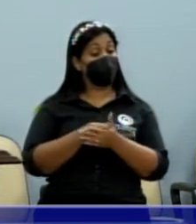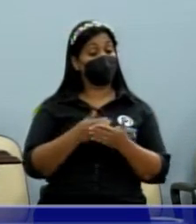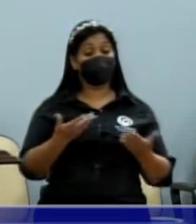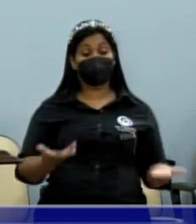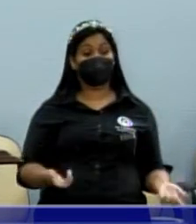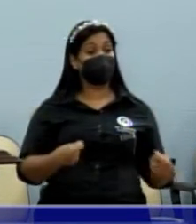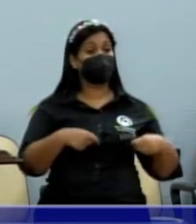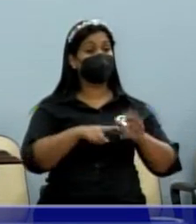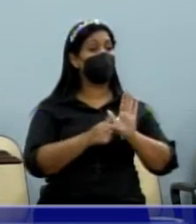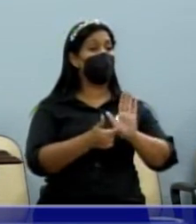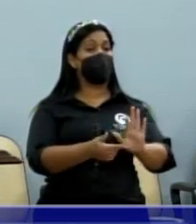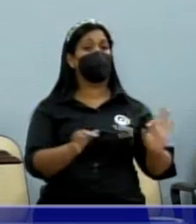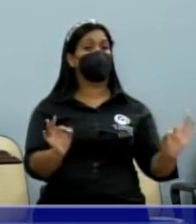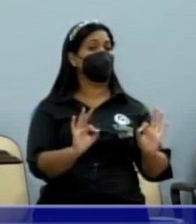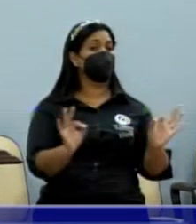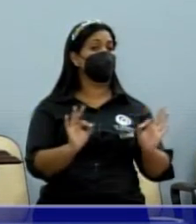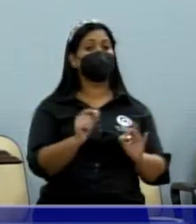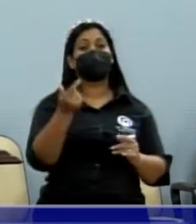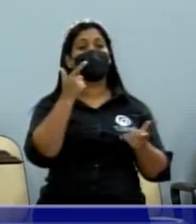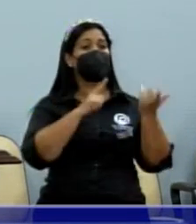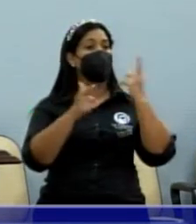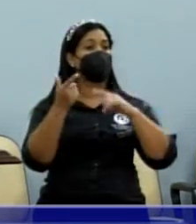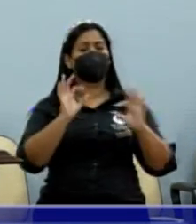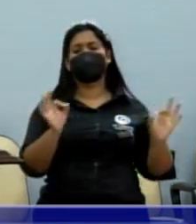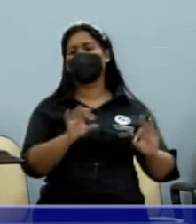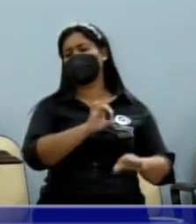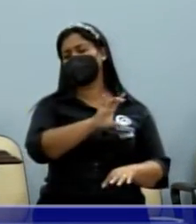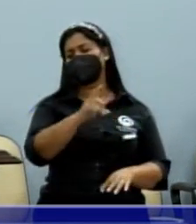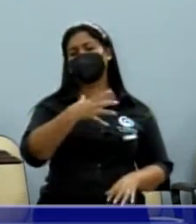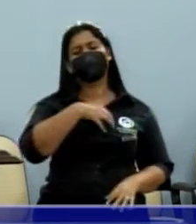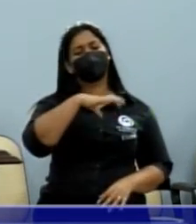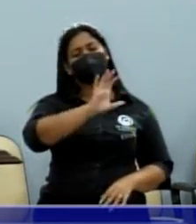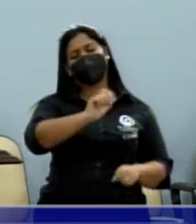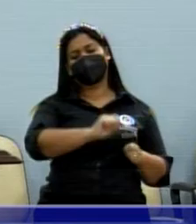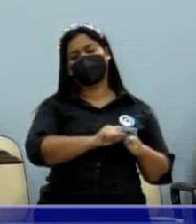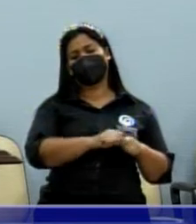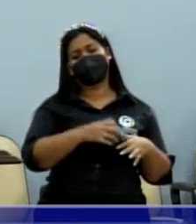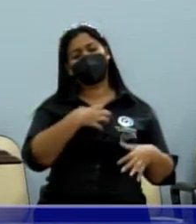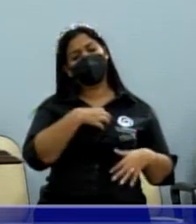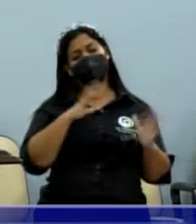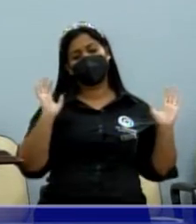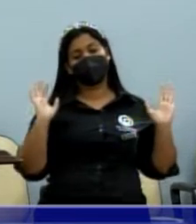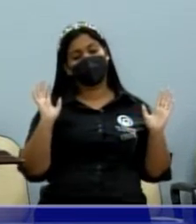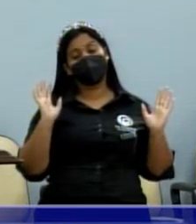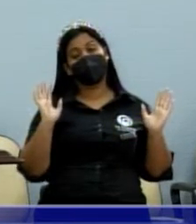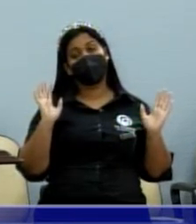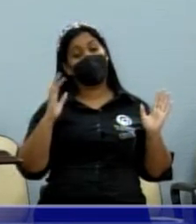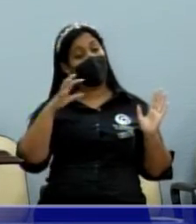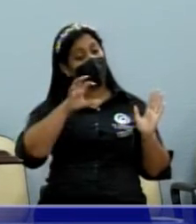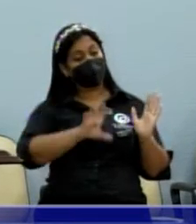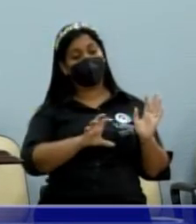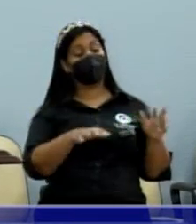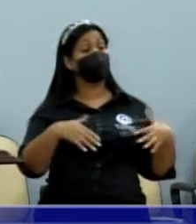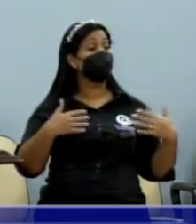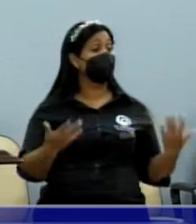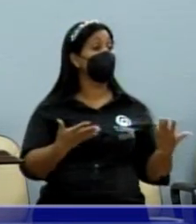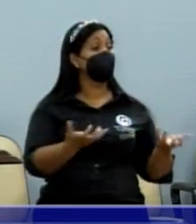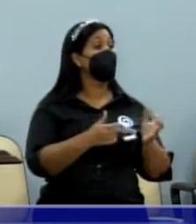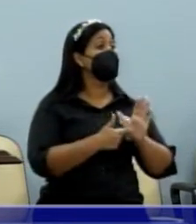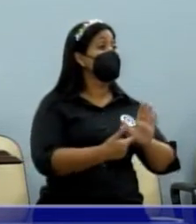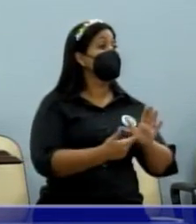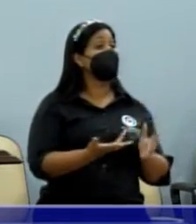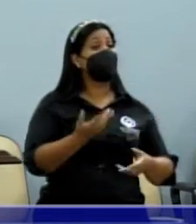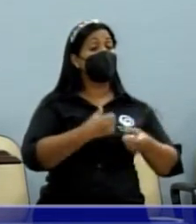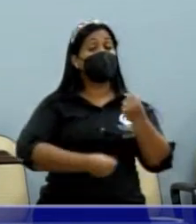não tenho que ficar mostrando que conquistei, cada um faz do jeito que quer, o meu jeito é assim. Mas eu queria aqui mostrar que